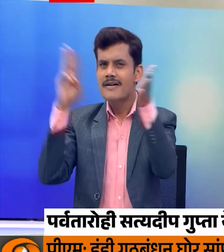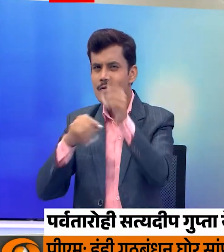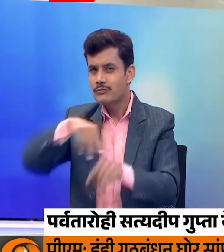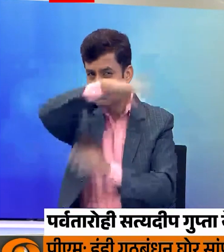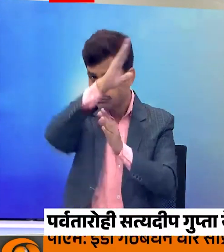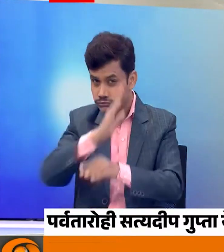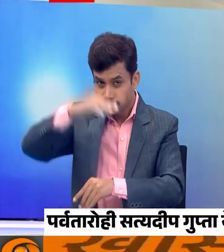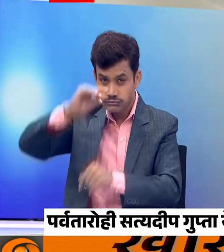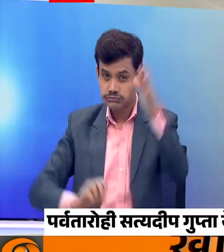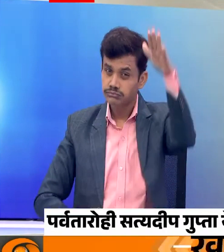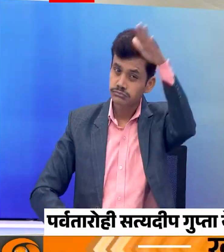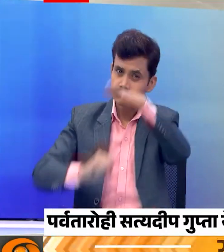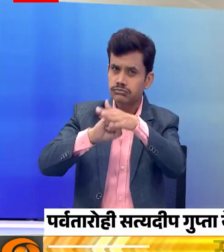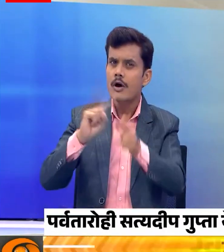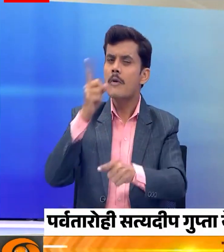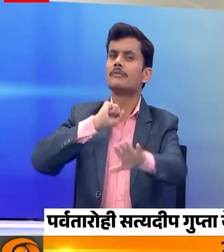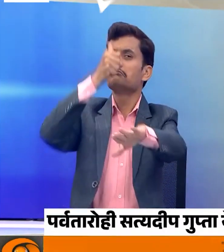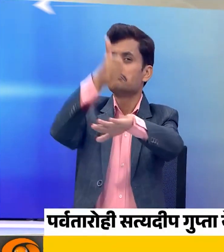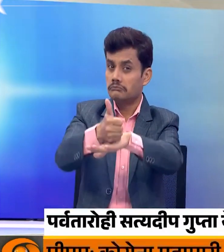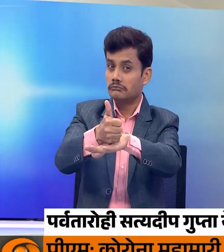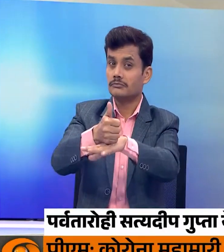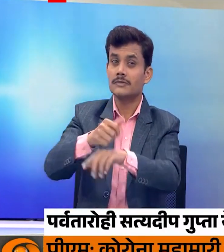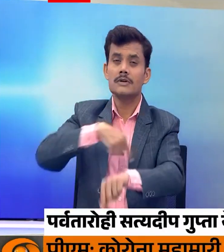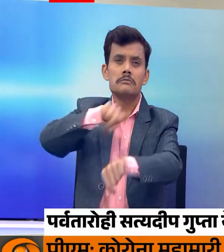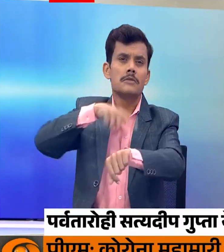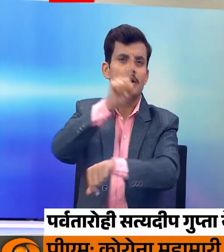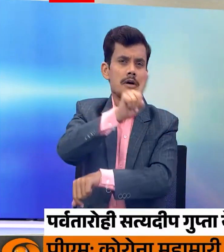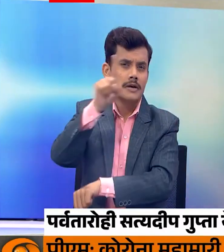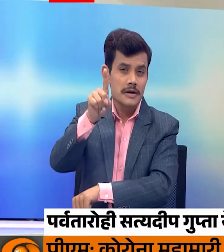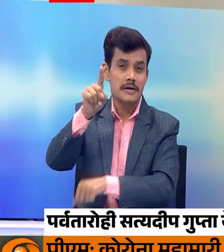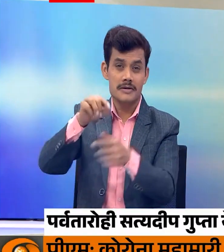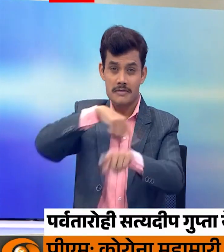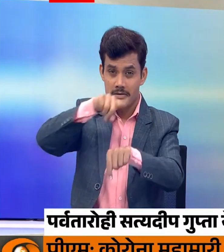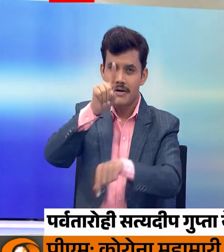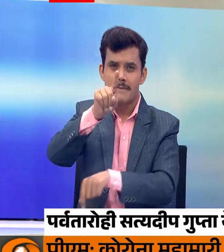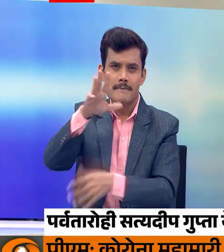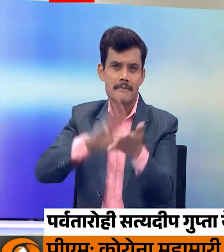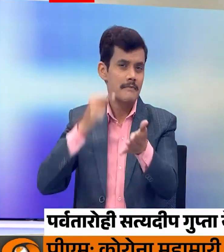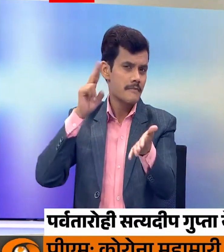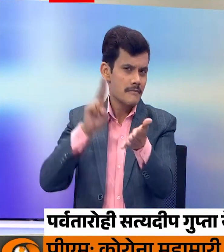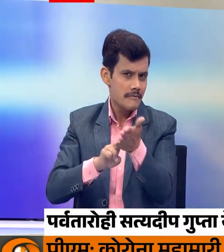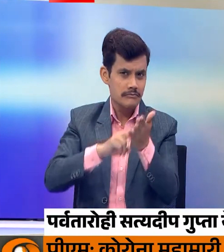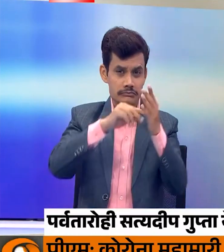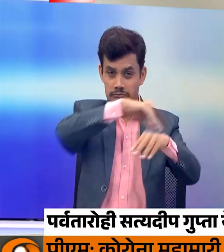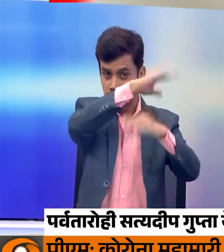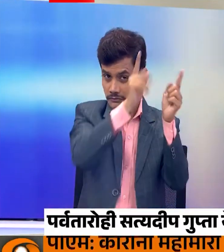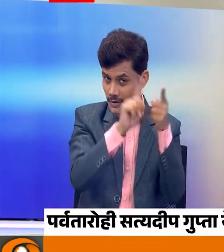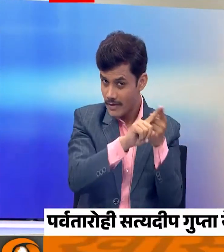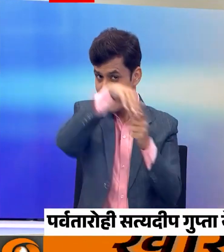की चड़ाई करने वाले बने पहले व्यक्ति ग्यारहा घंटे 15 मिनिट में किया दोनों चोटियों को पार